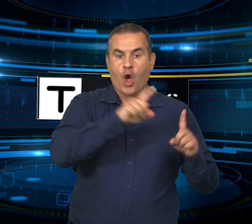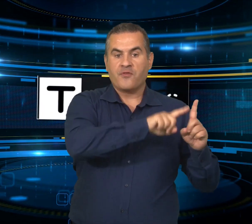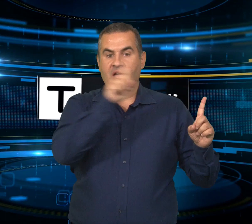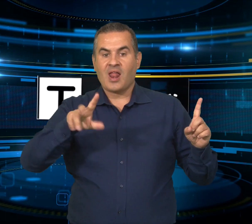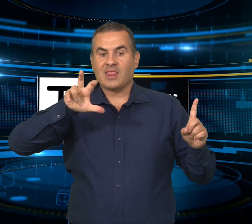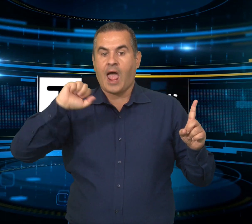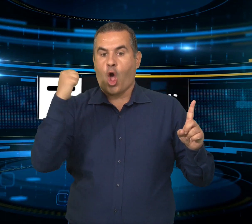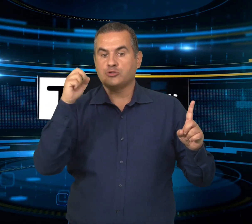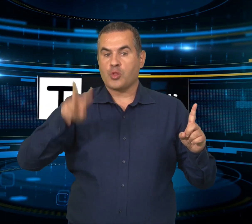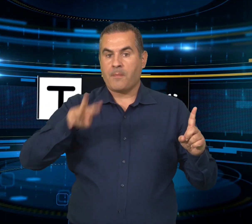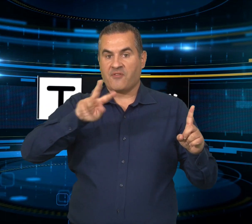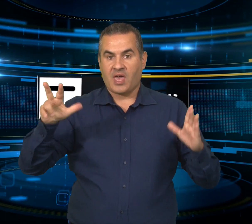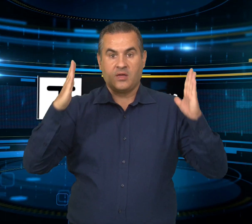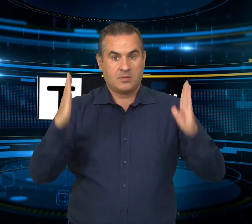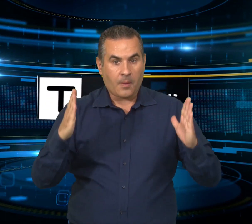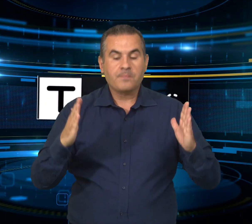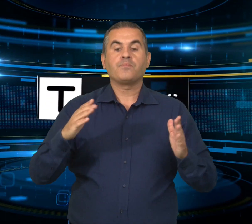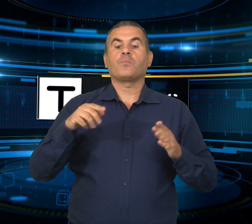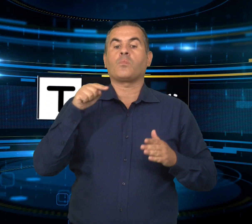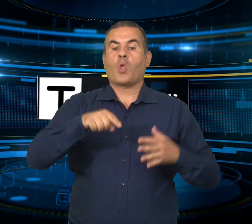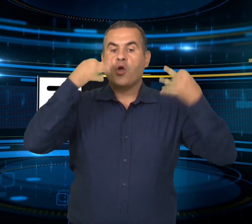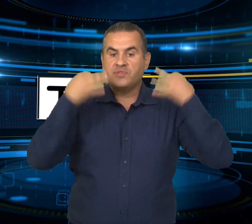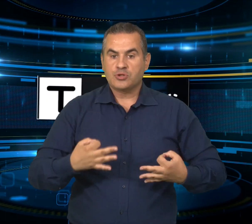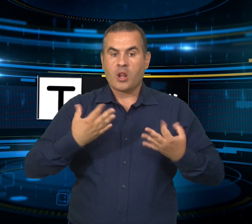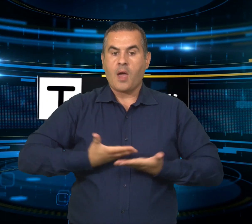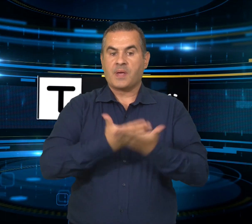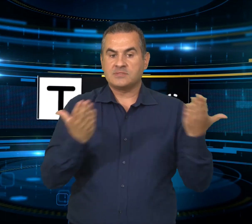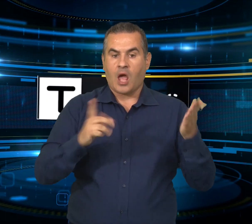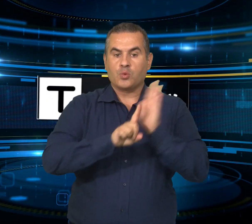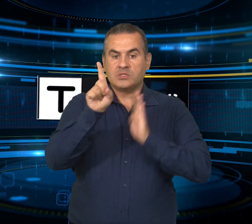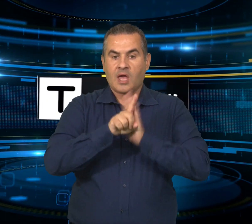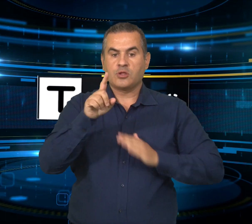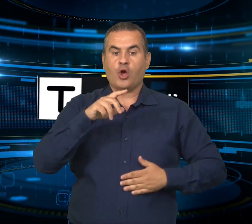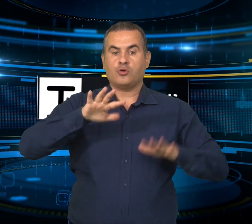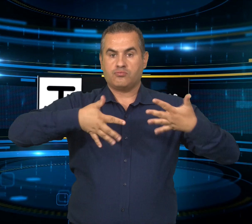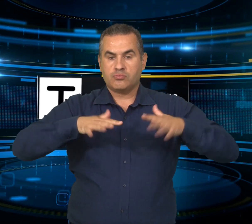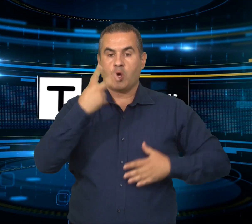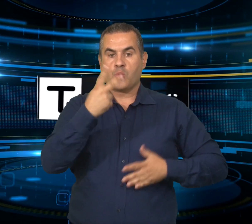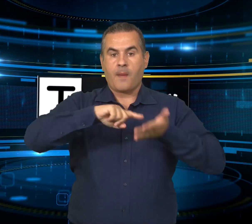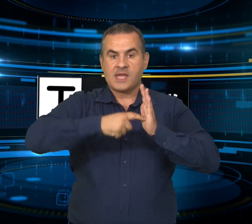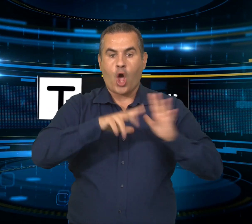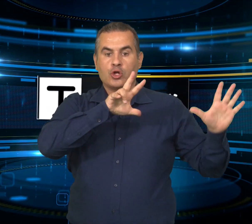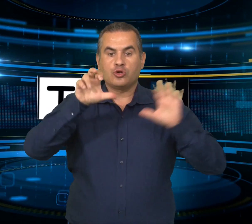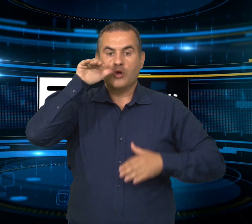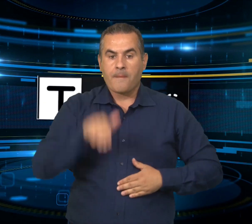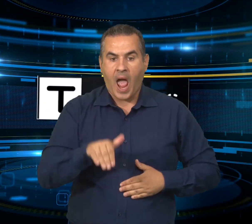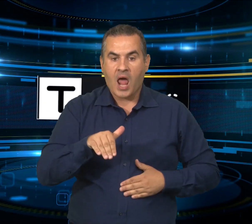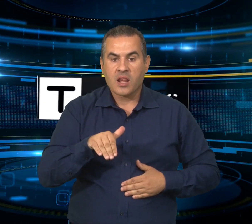così come nel 2019, prima della pandemia, nei due mesi centrali dell'estate l'aeroporto di Cagliari ha raggiunto la cifra record nel traffico complessivo